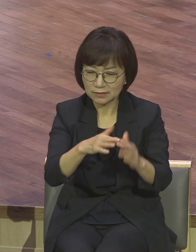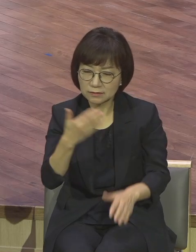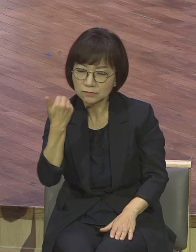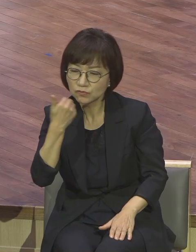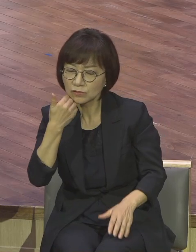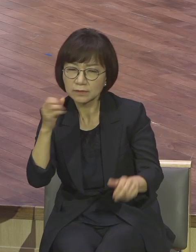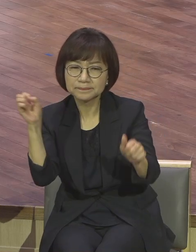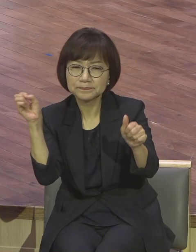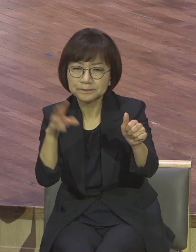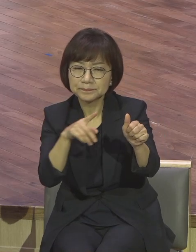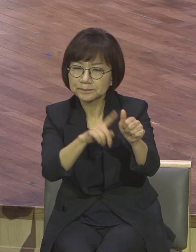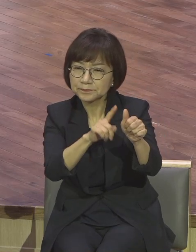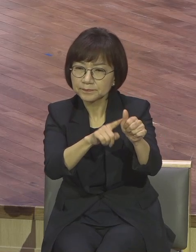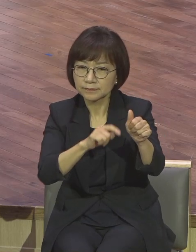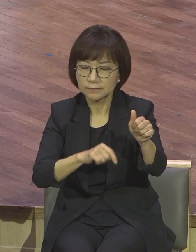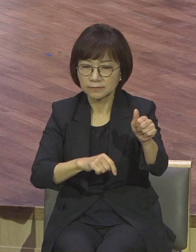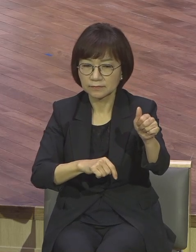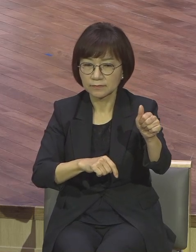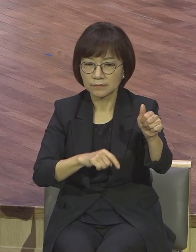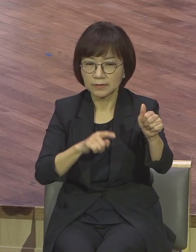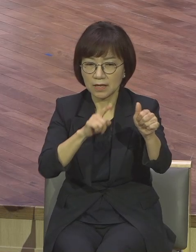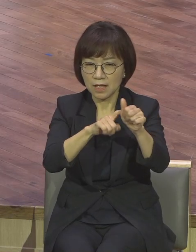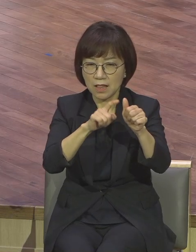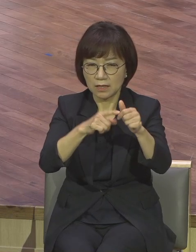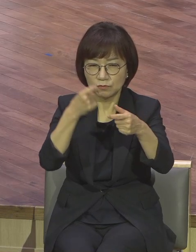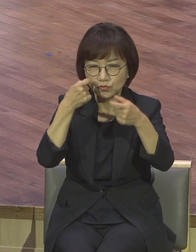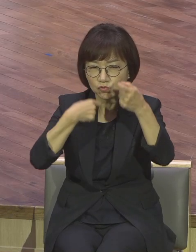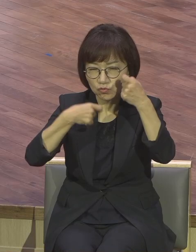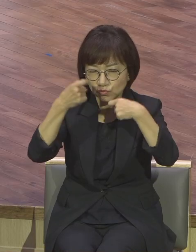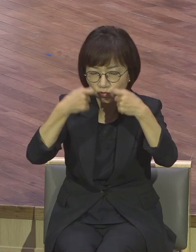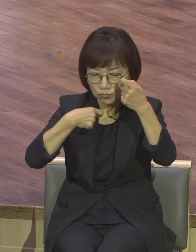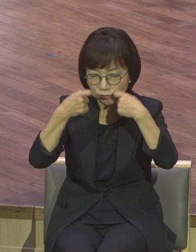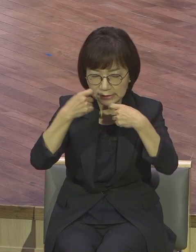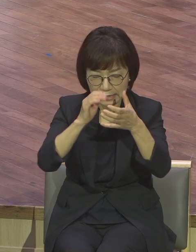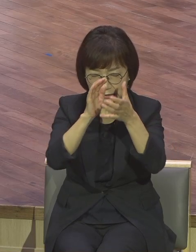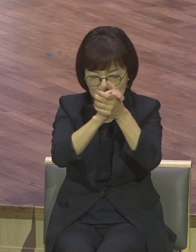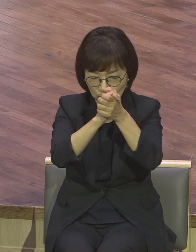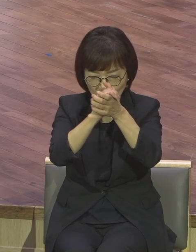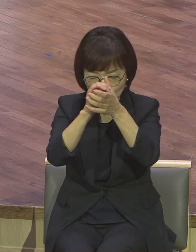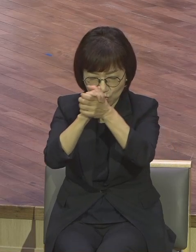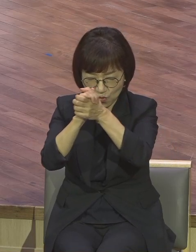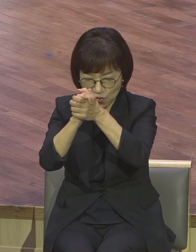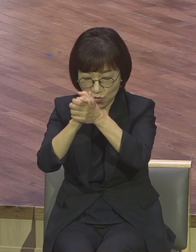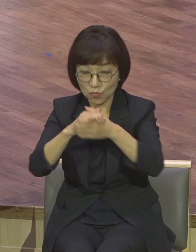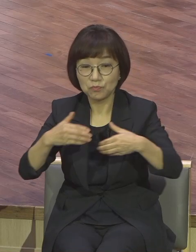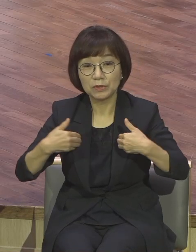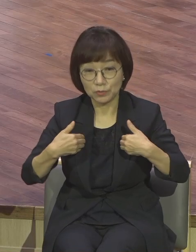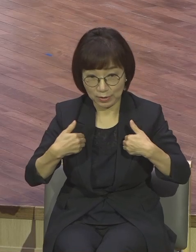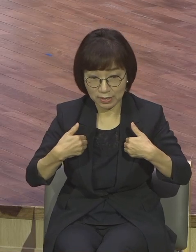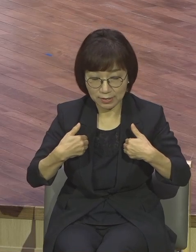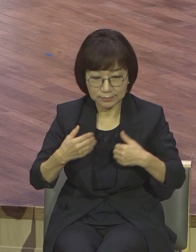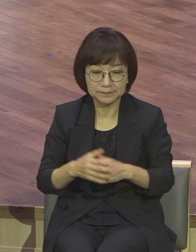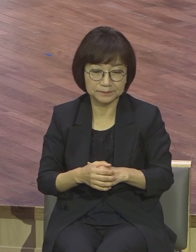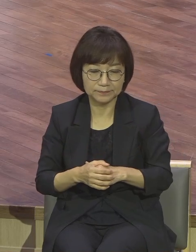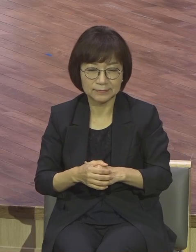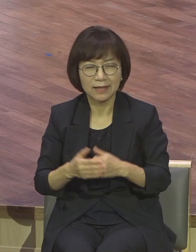당신의 눈물의 기도가 온 교회에 다 있어야 돼 이래가지고 이분이 얼마나 순진한지